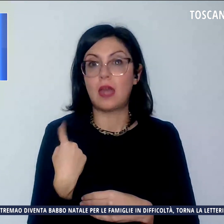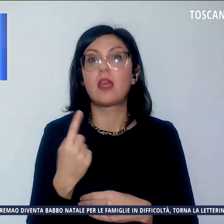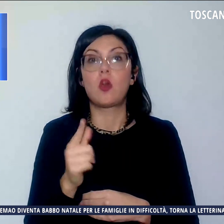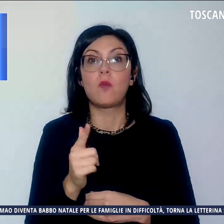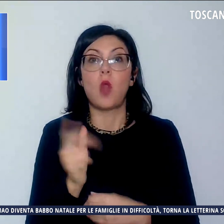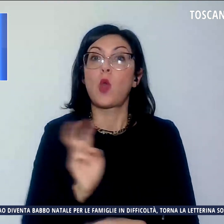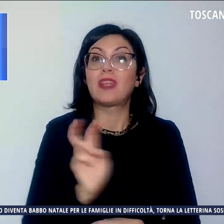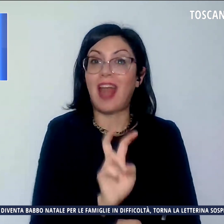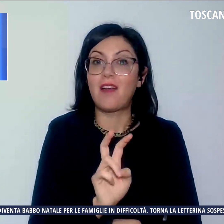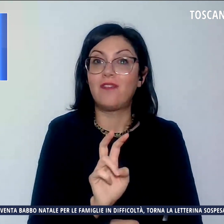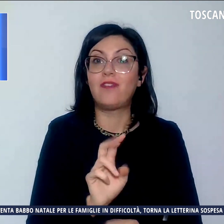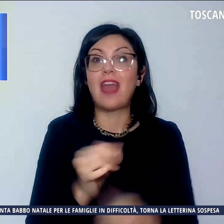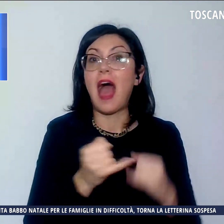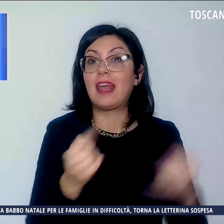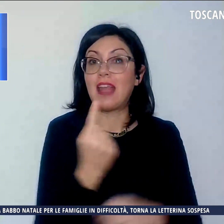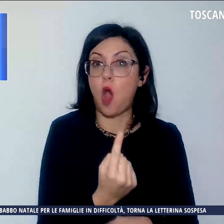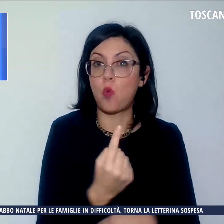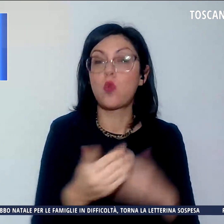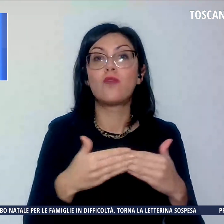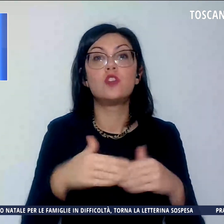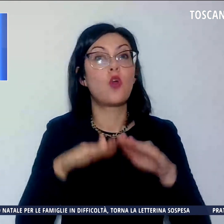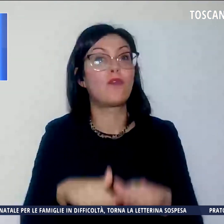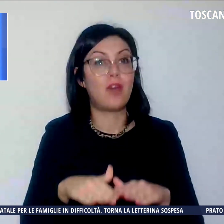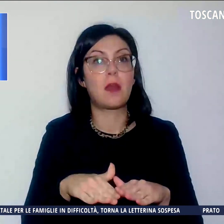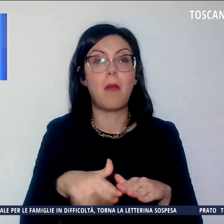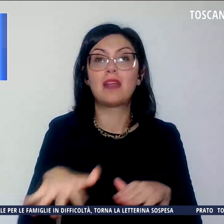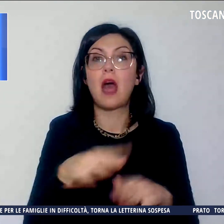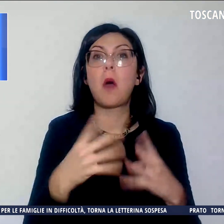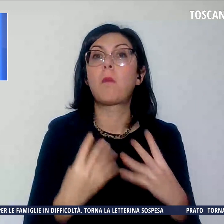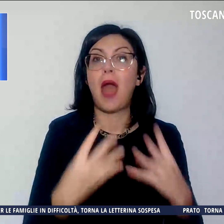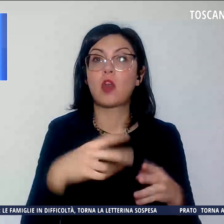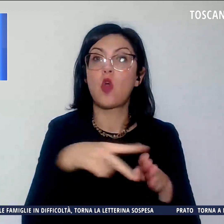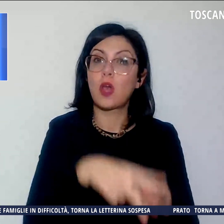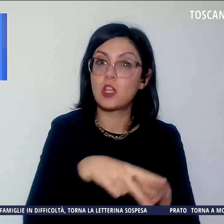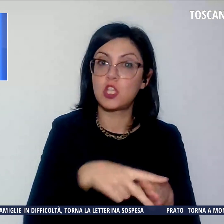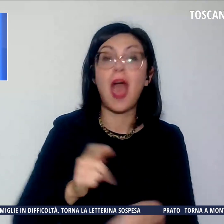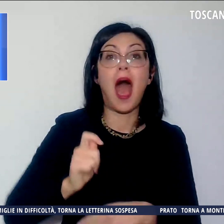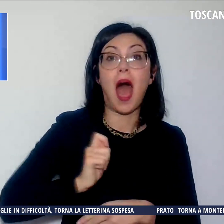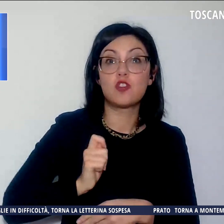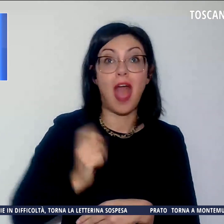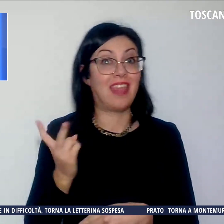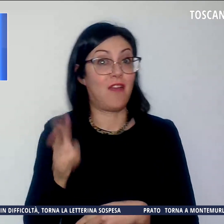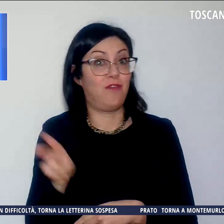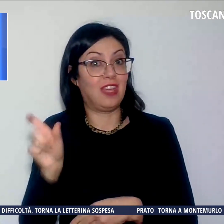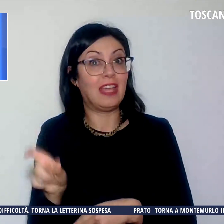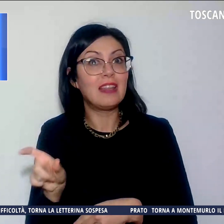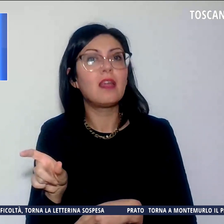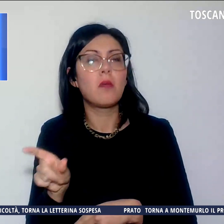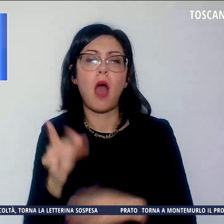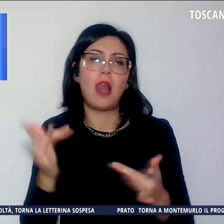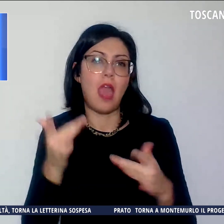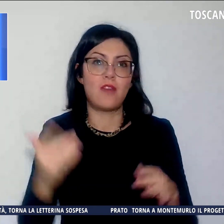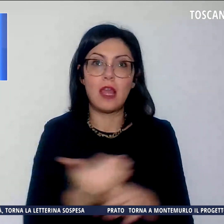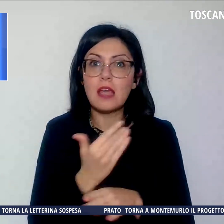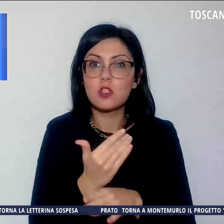vicino alla fermata del Parco delle Cascine. Agente e vittima hanno riportato lievi lesioni con qualche